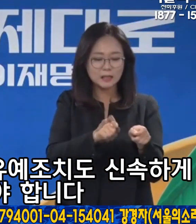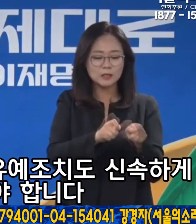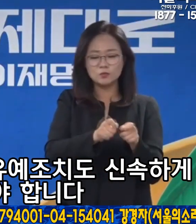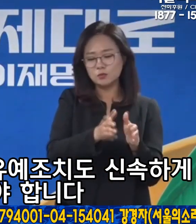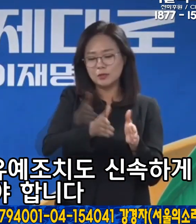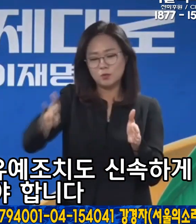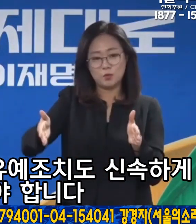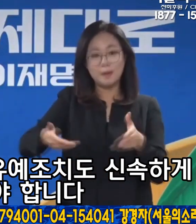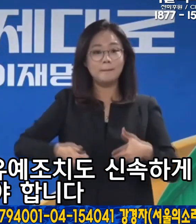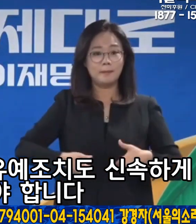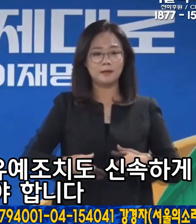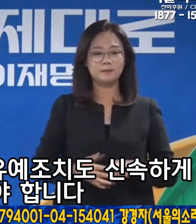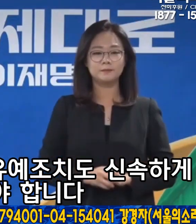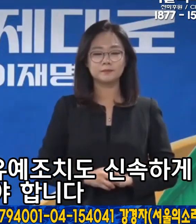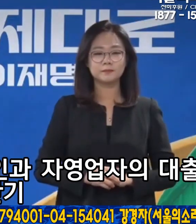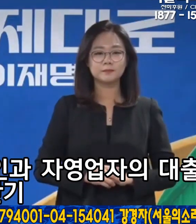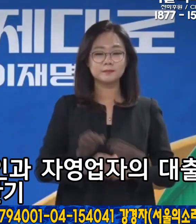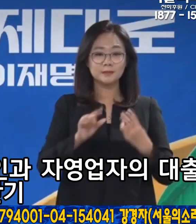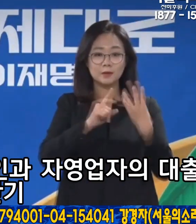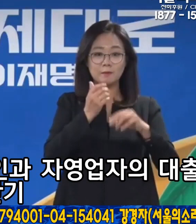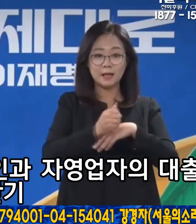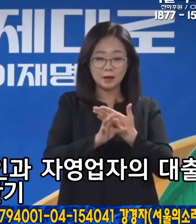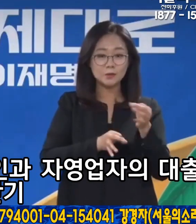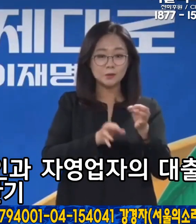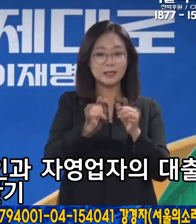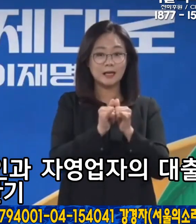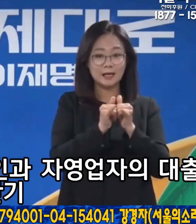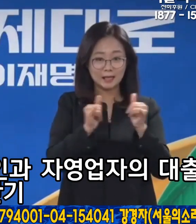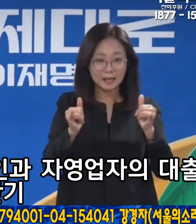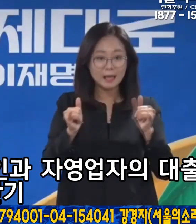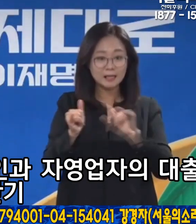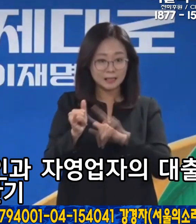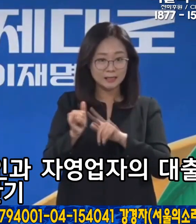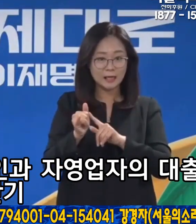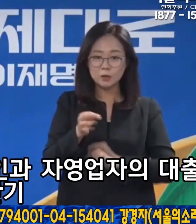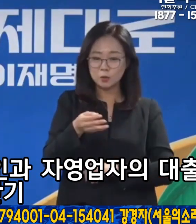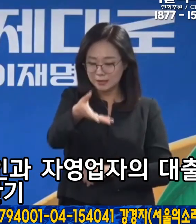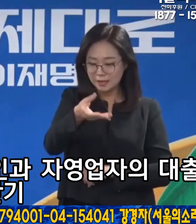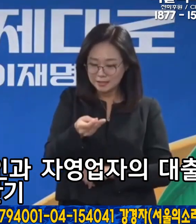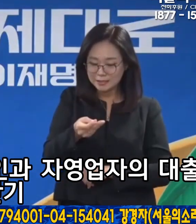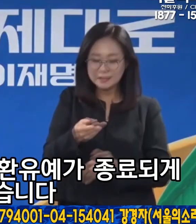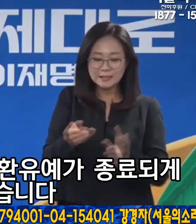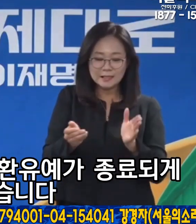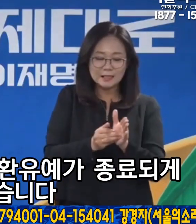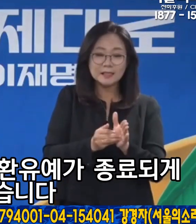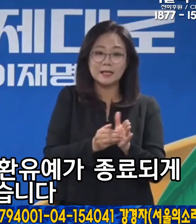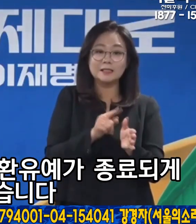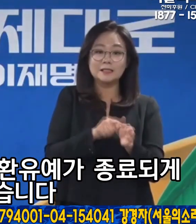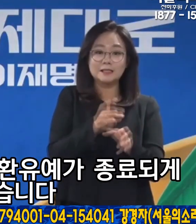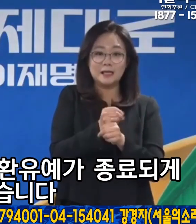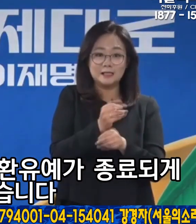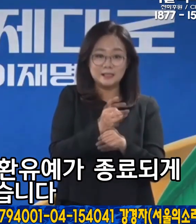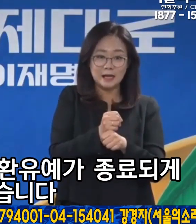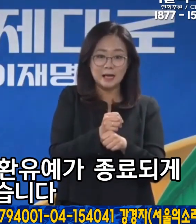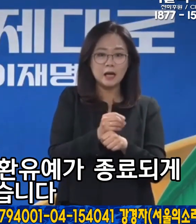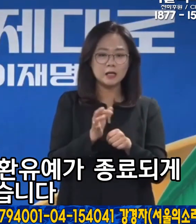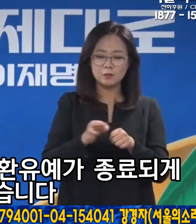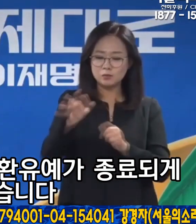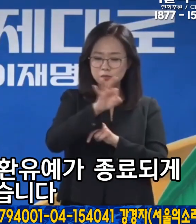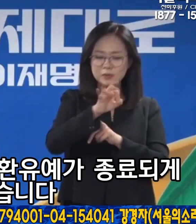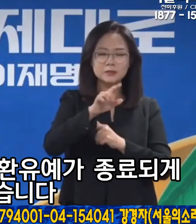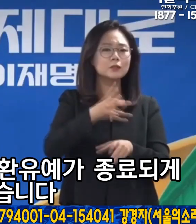신속하게 추진해야 합니다. 3월 말이면 소상국민과 자영업자의 대출 만기 연장과 원리금